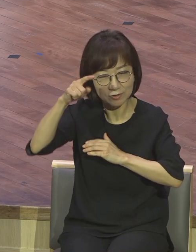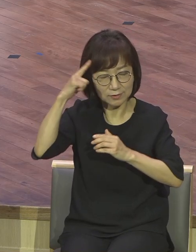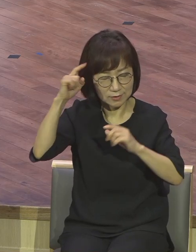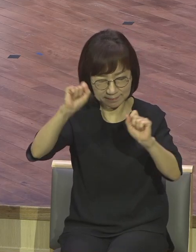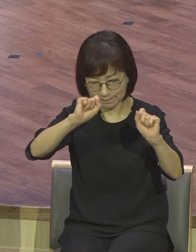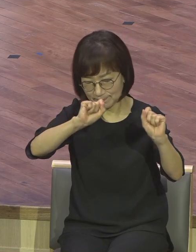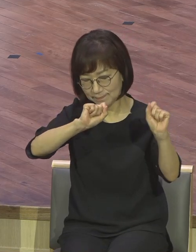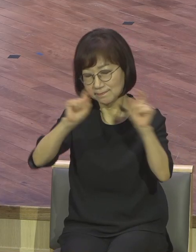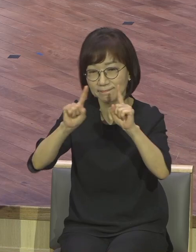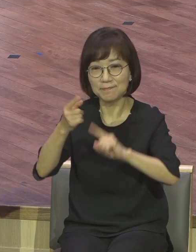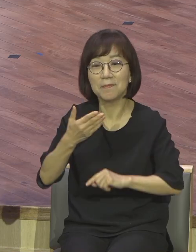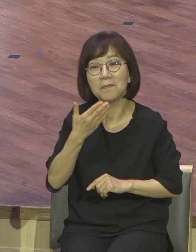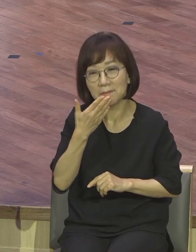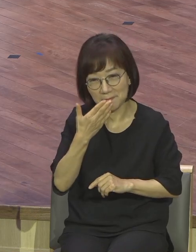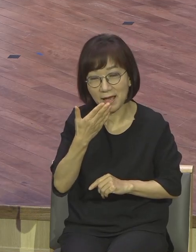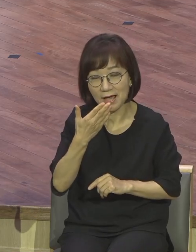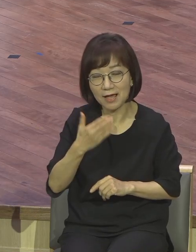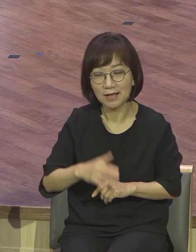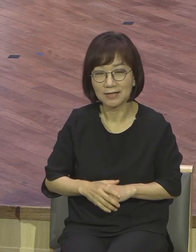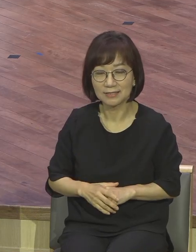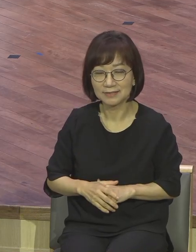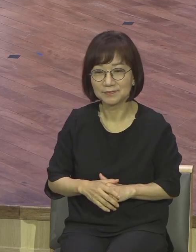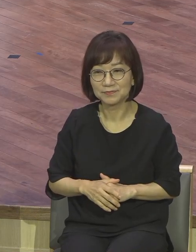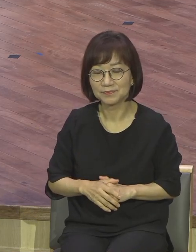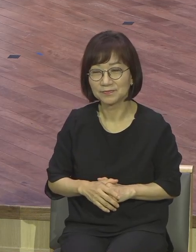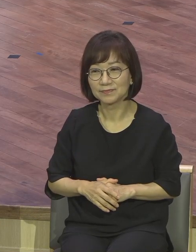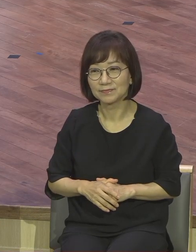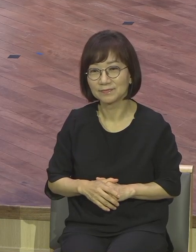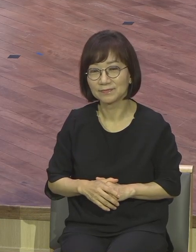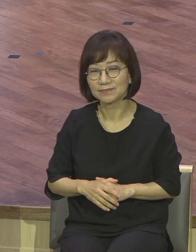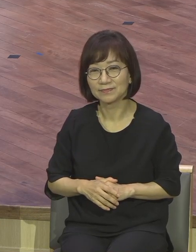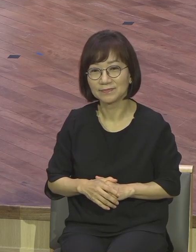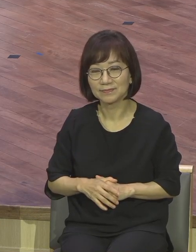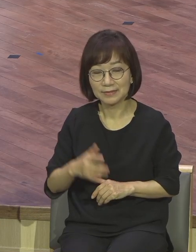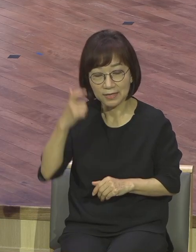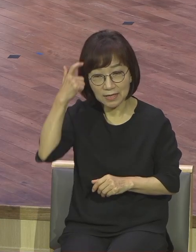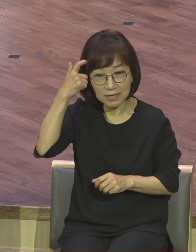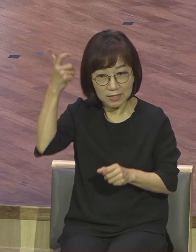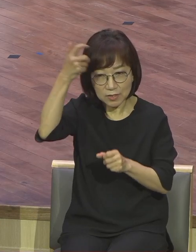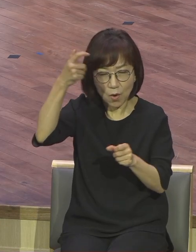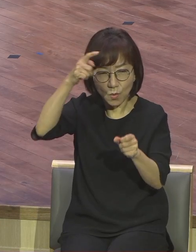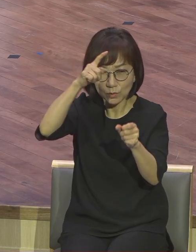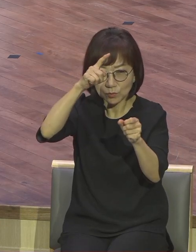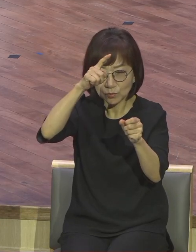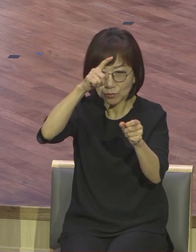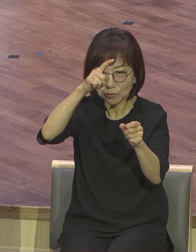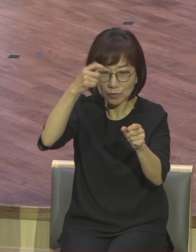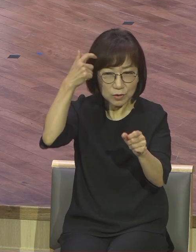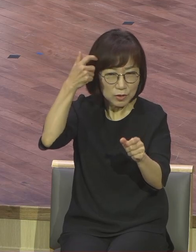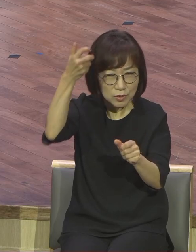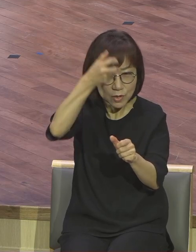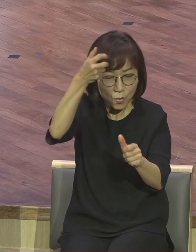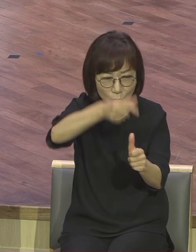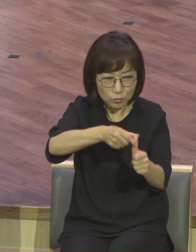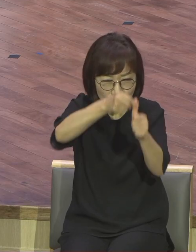깨어있는 있다는 영적인 삶은 영혼 구원에 초점을 맞추고 스케줄을 맞추고